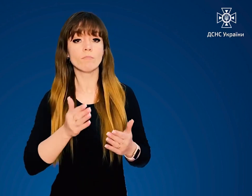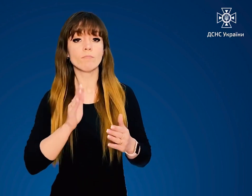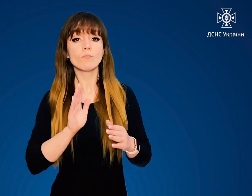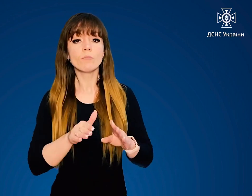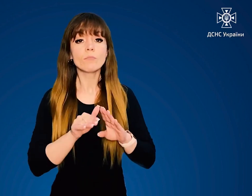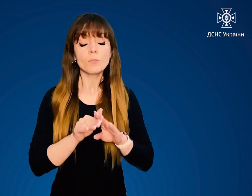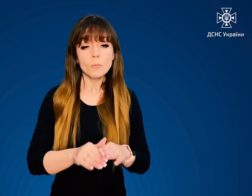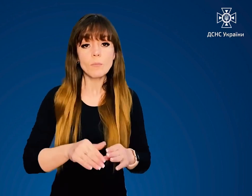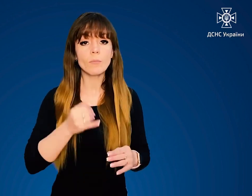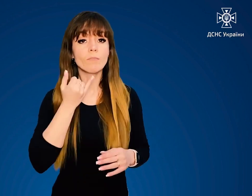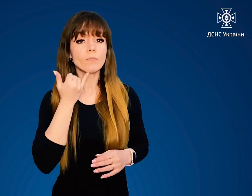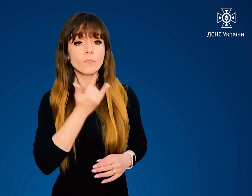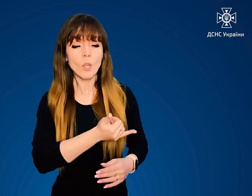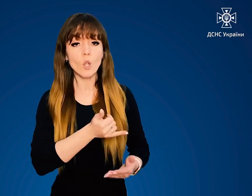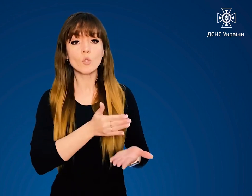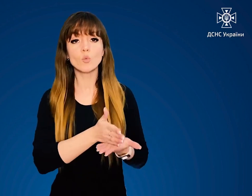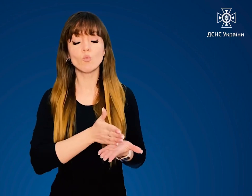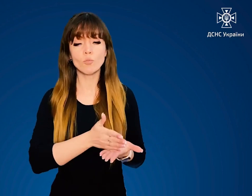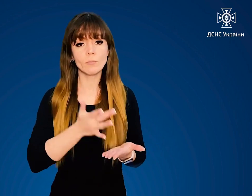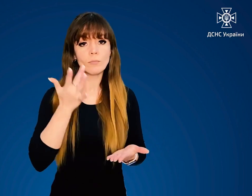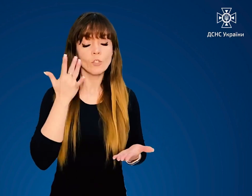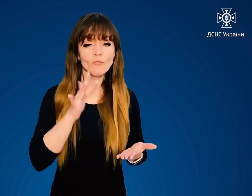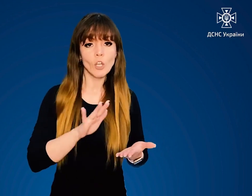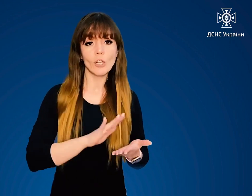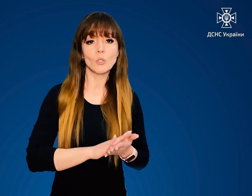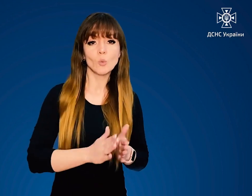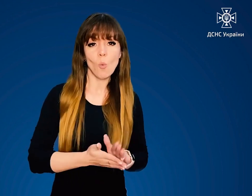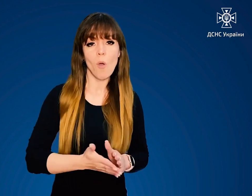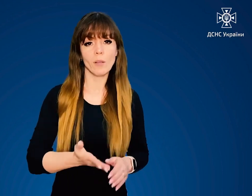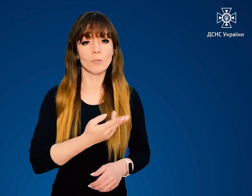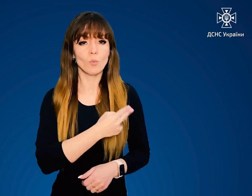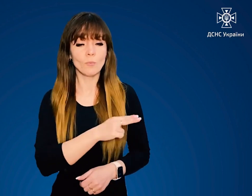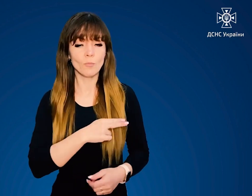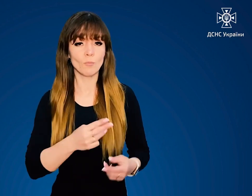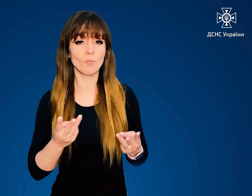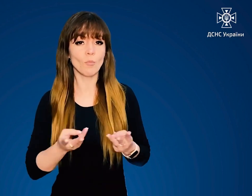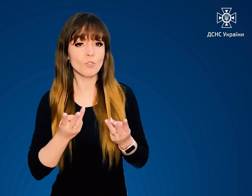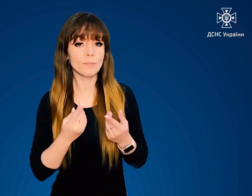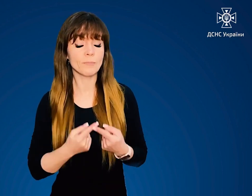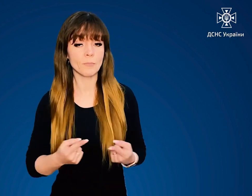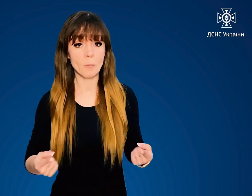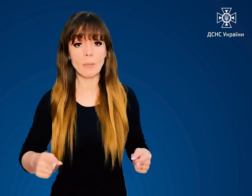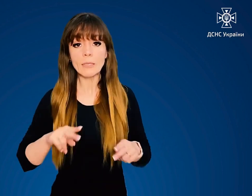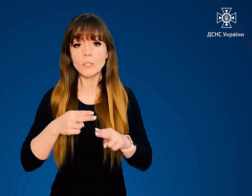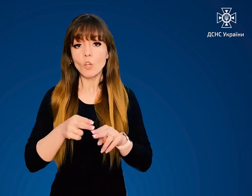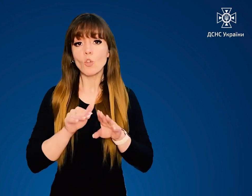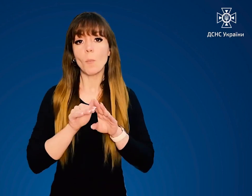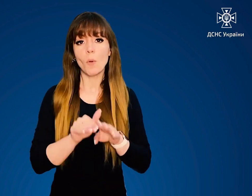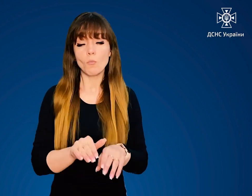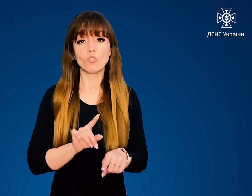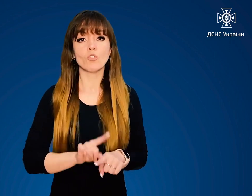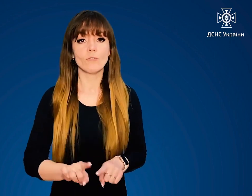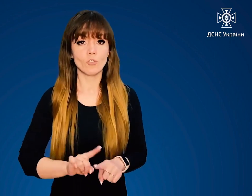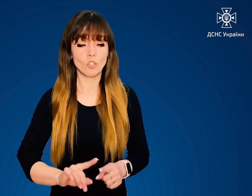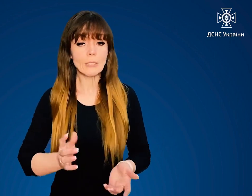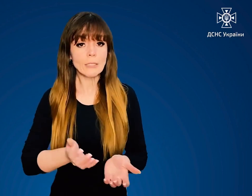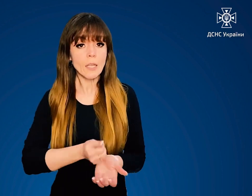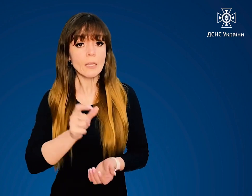вашого імені телефонує в службу надзвичайних ситуацій. Це допоможе швидше знайти